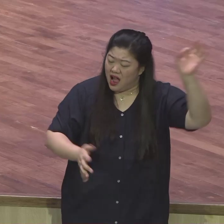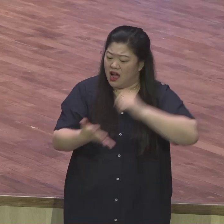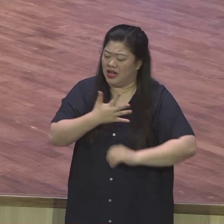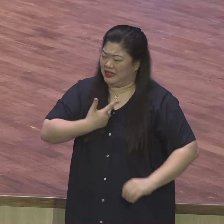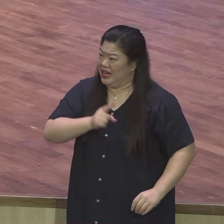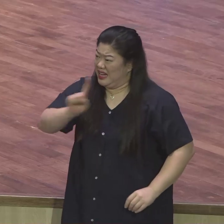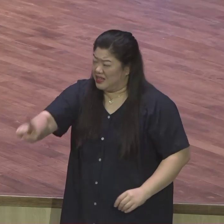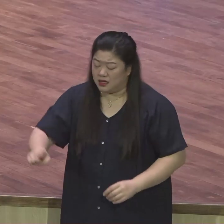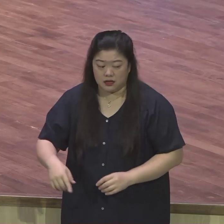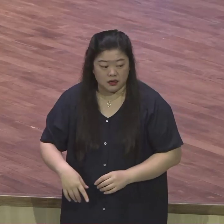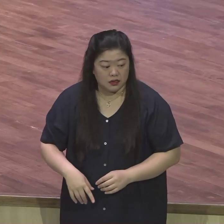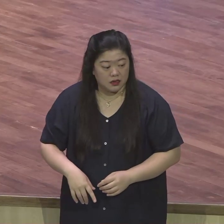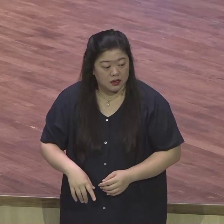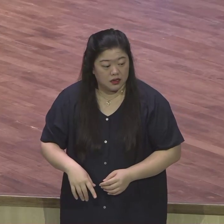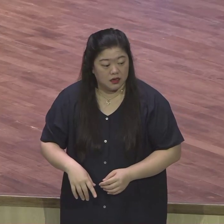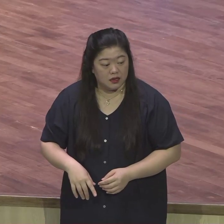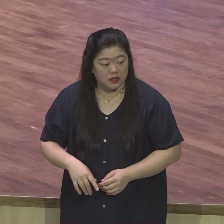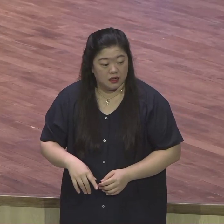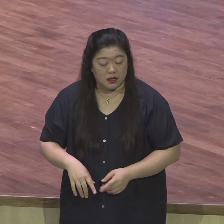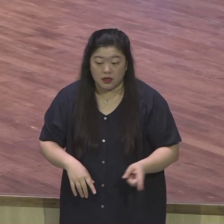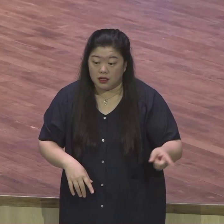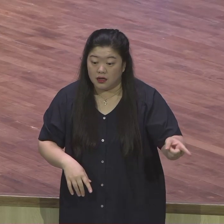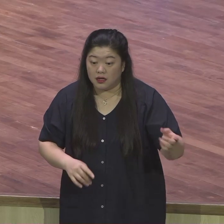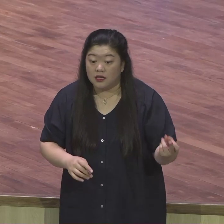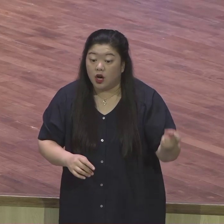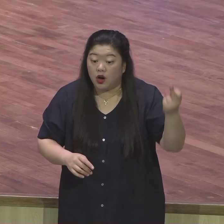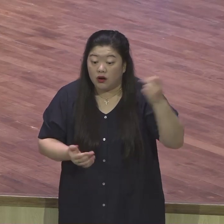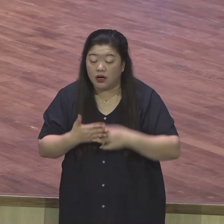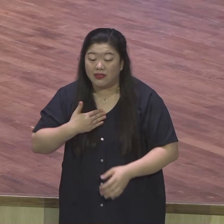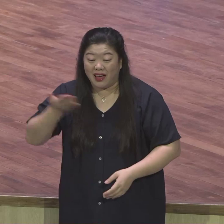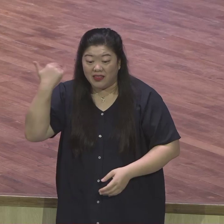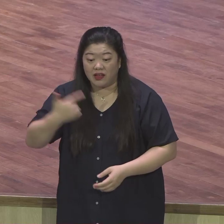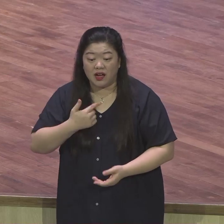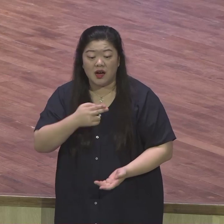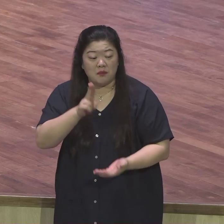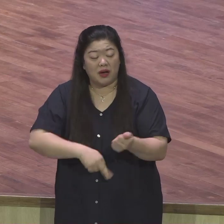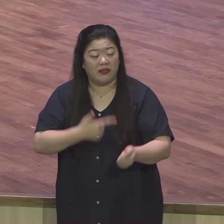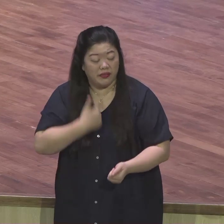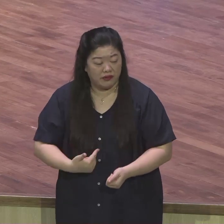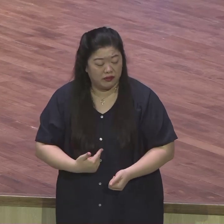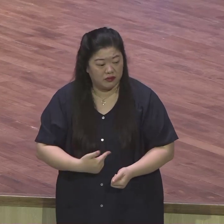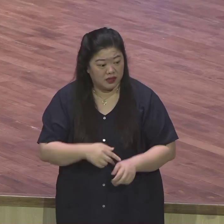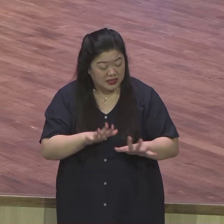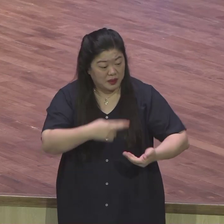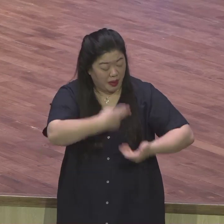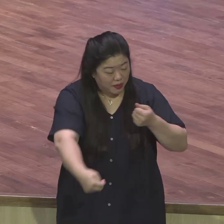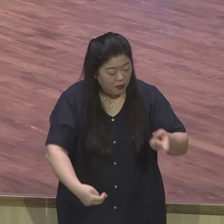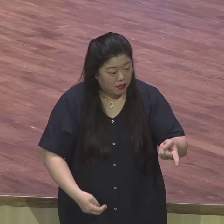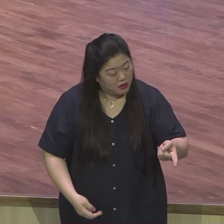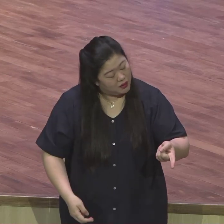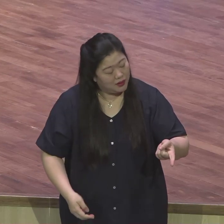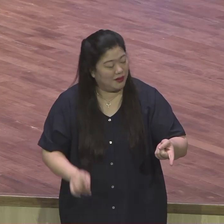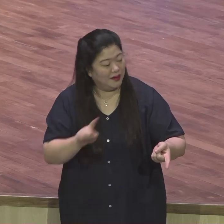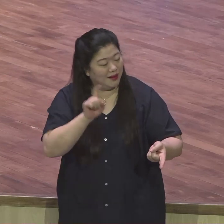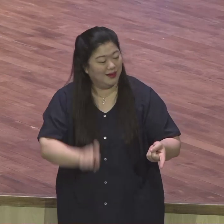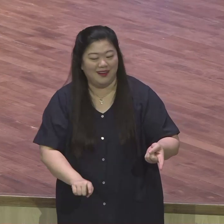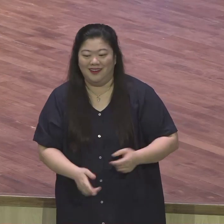완전히 달라졌어요. 아 유다 많이 달라졌네. 완전히 이제는 실제로